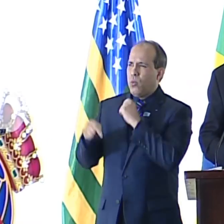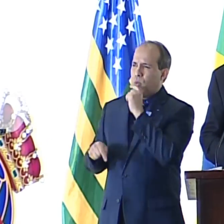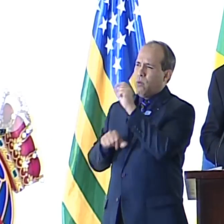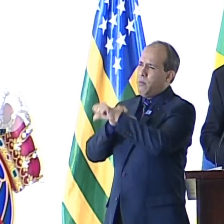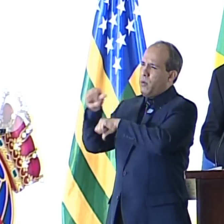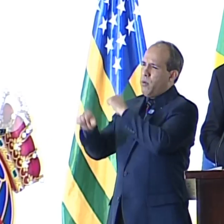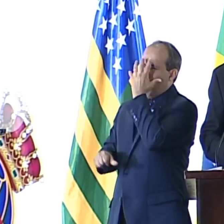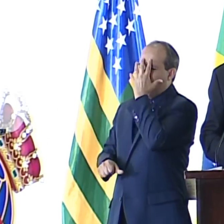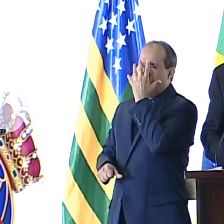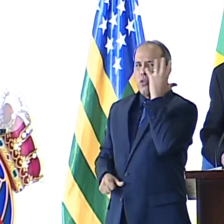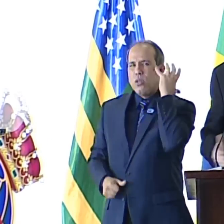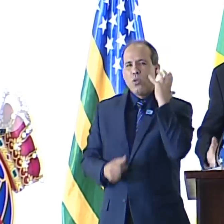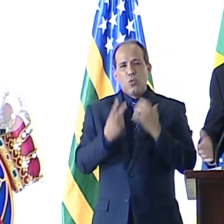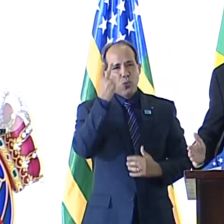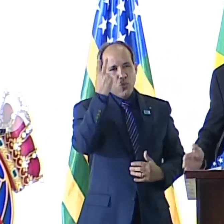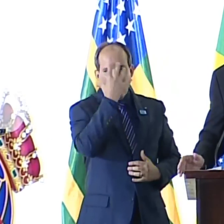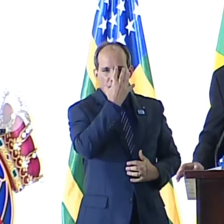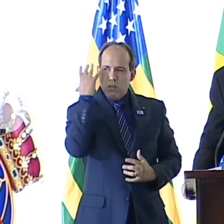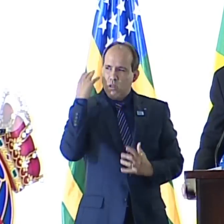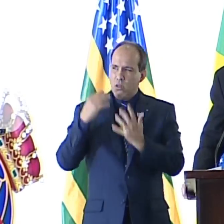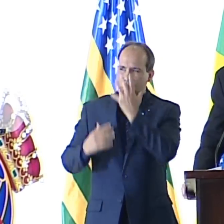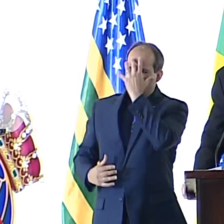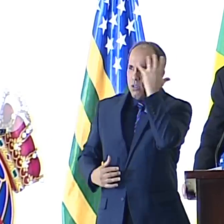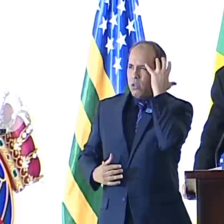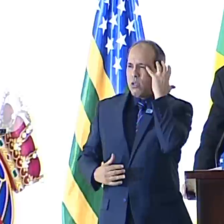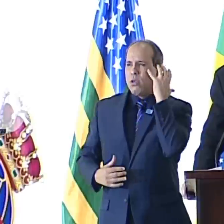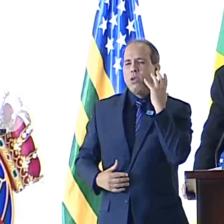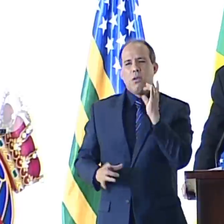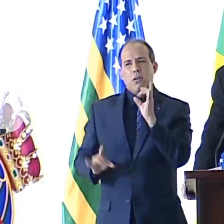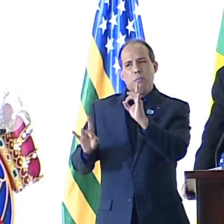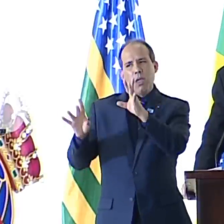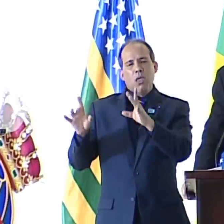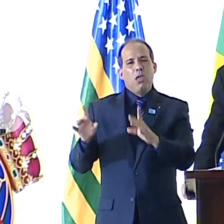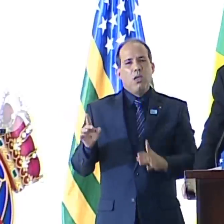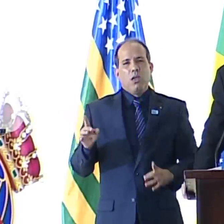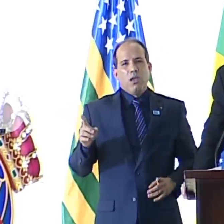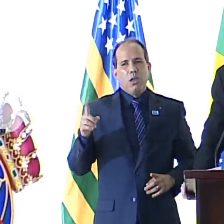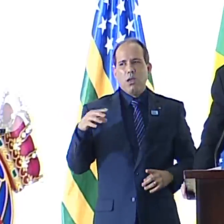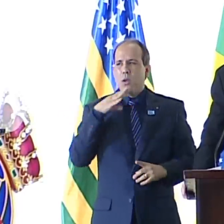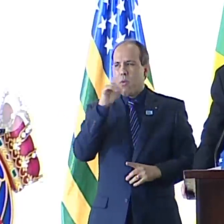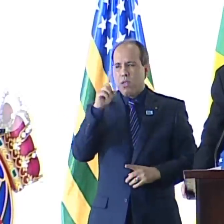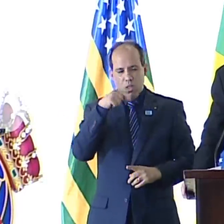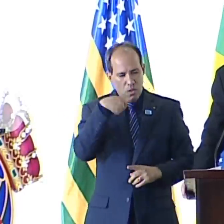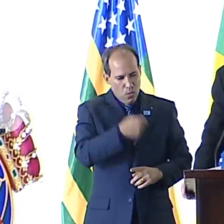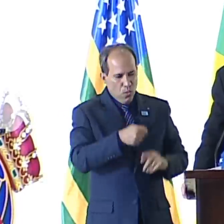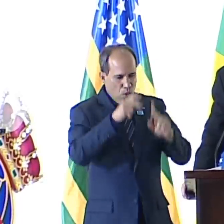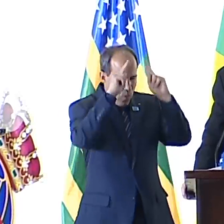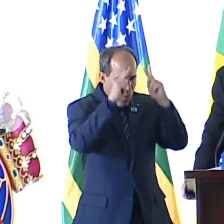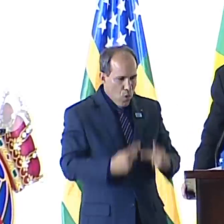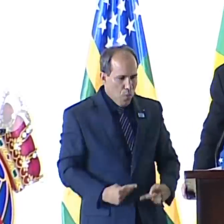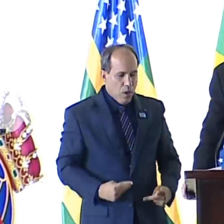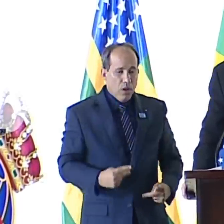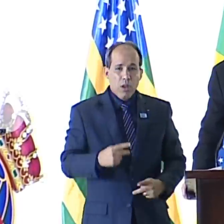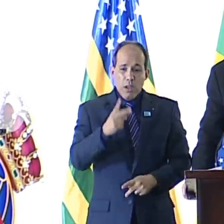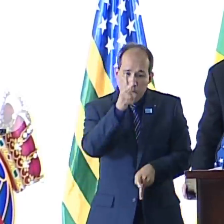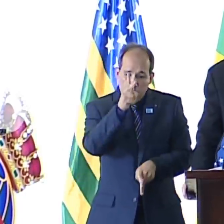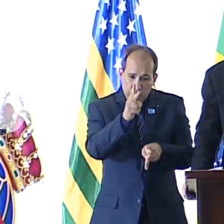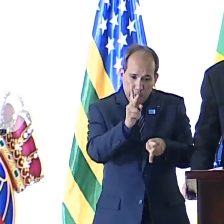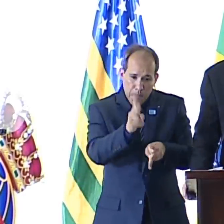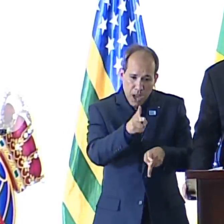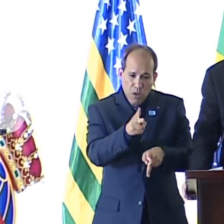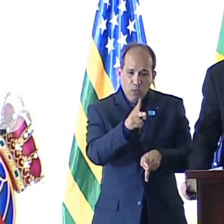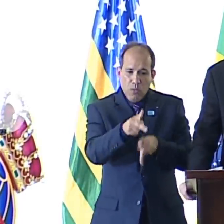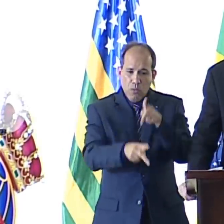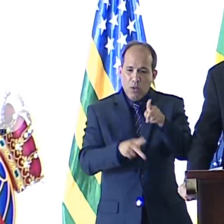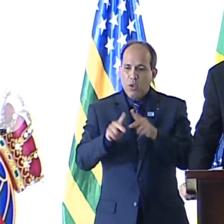relações de dominação, tudo isso simplesmente é aquilo que faz o homem humano. Tudo aquilo que permite a um bicho da terra tão pequeno, como